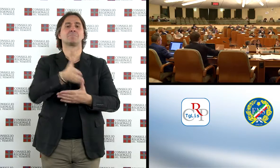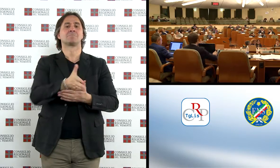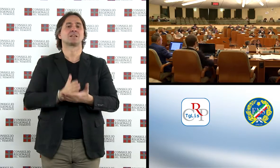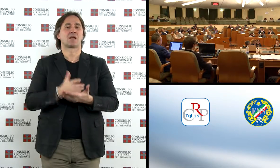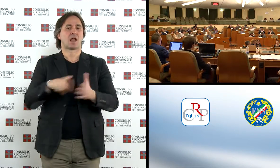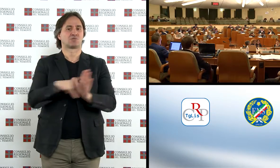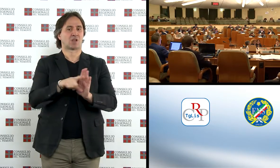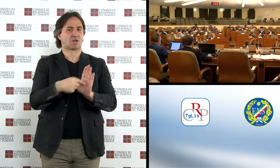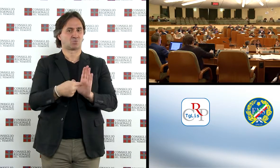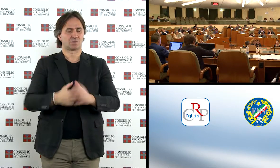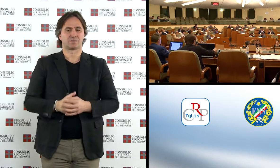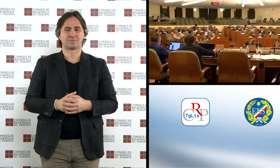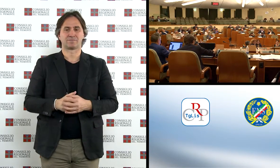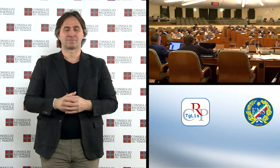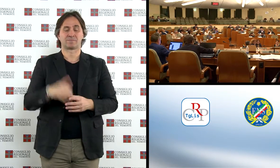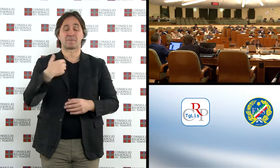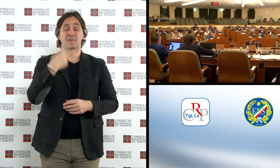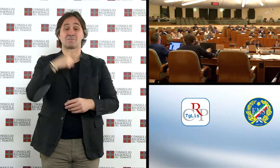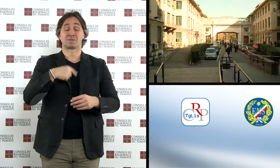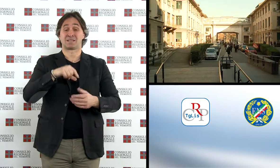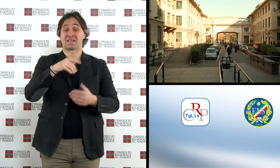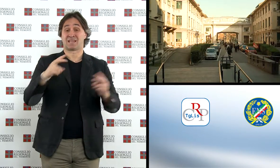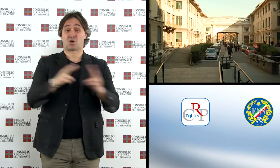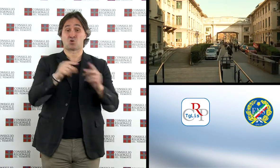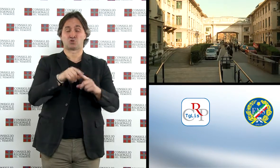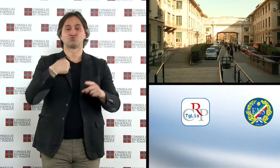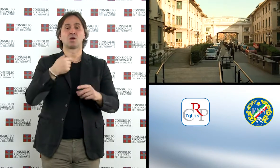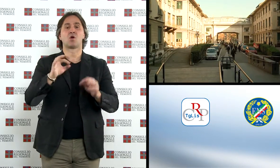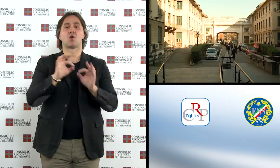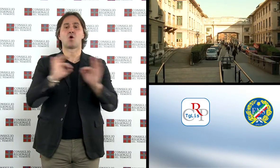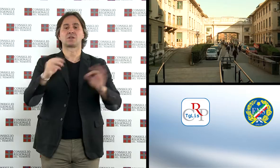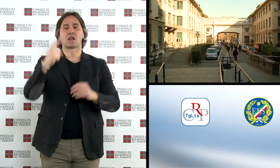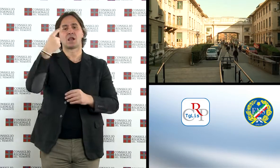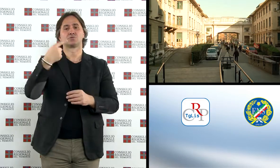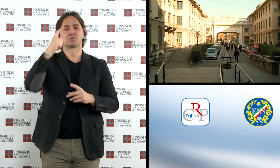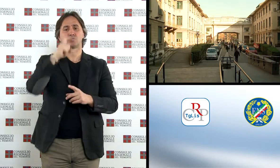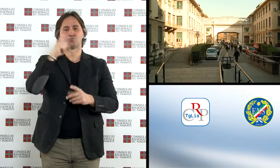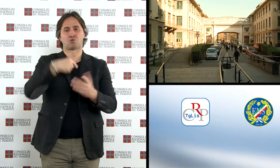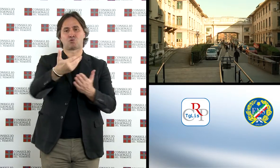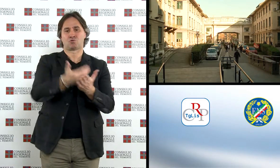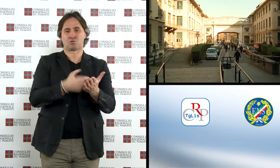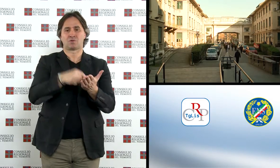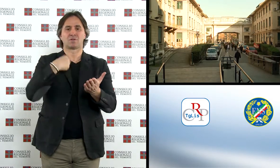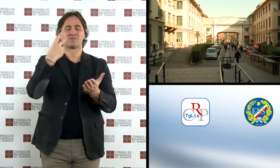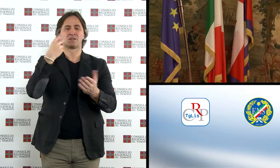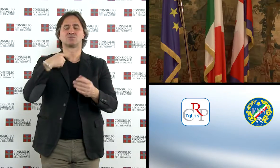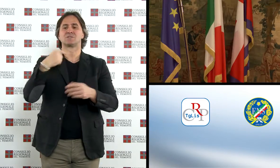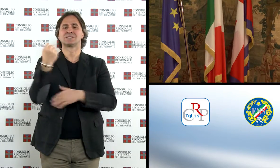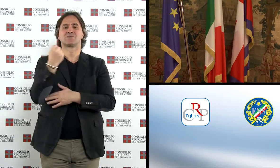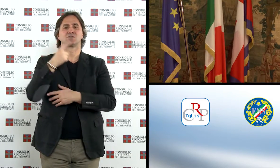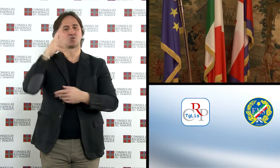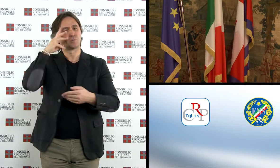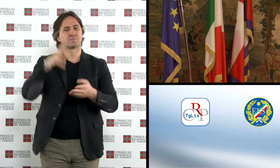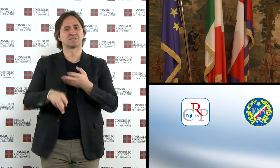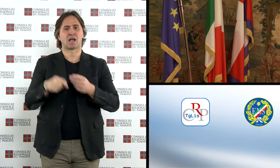Durante la seduta è stato approvato un ordine del giorno per garantire l'omogeneità dei servizi di psichiatria territoriale nella SL